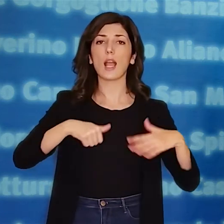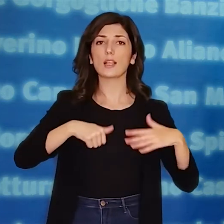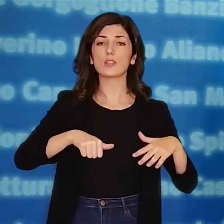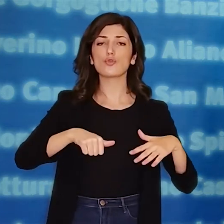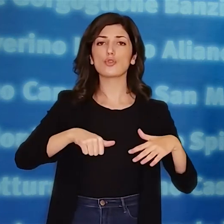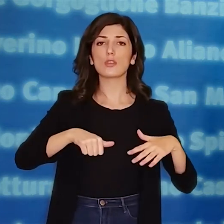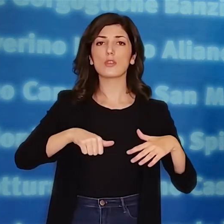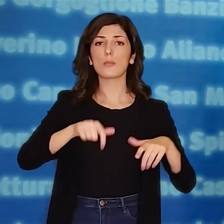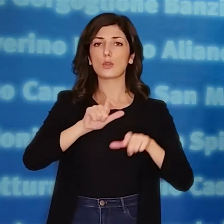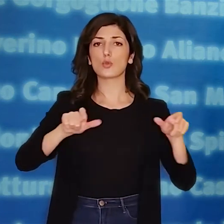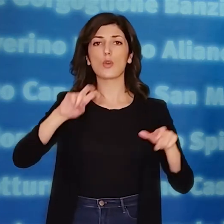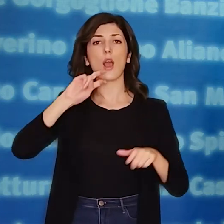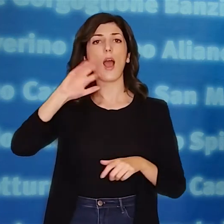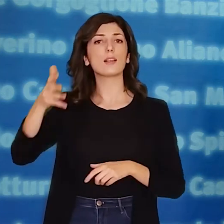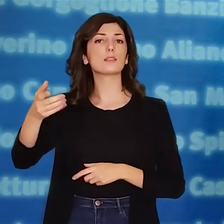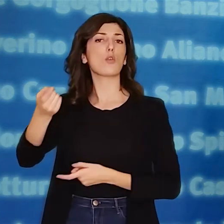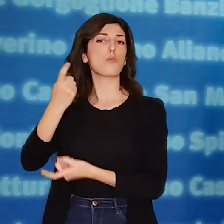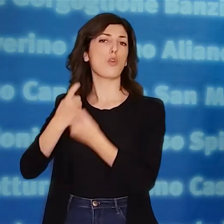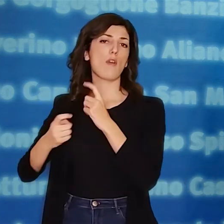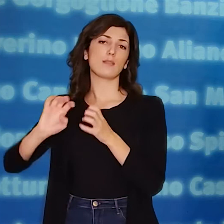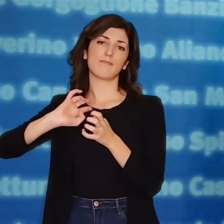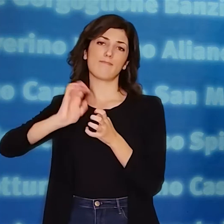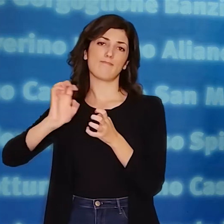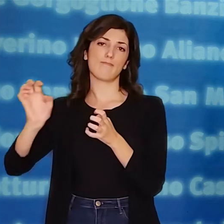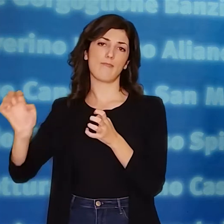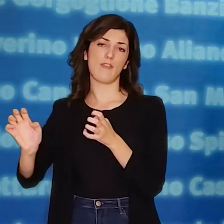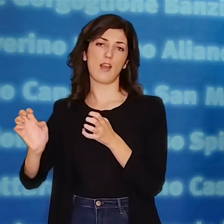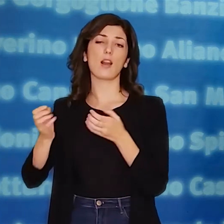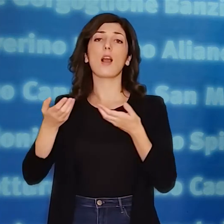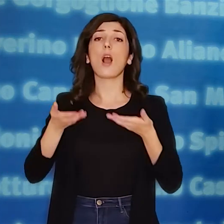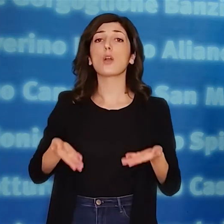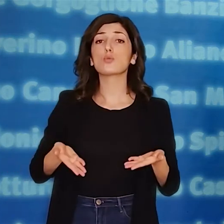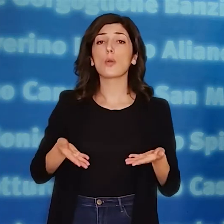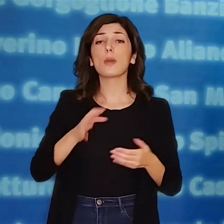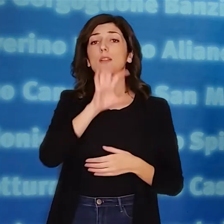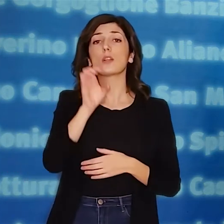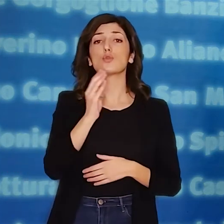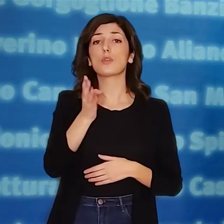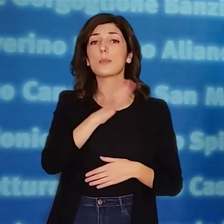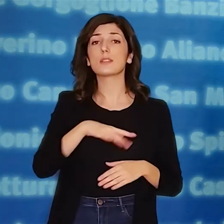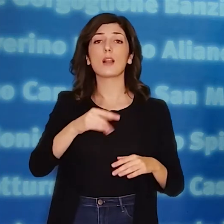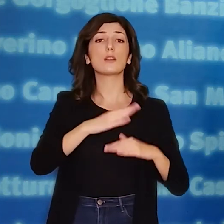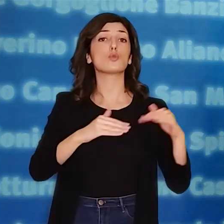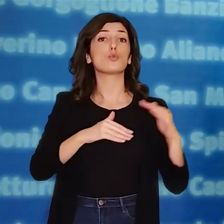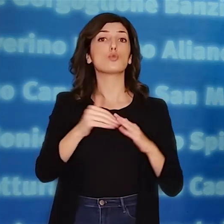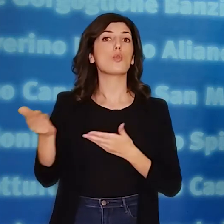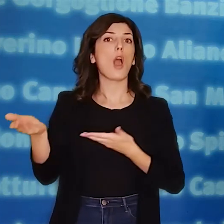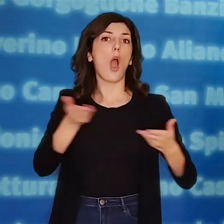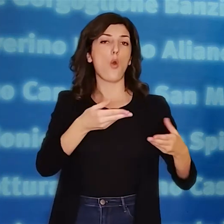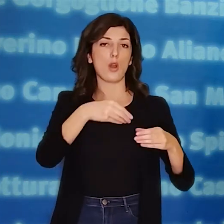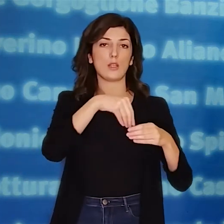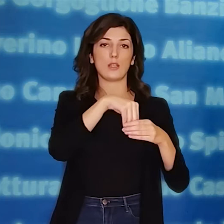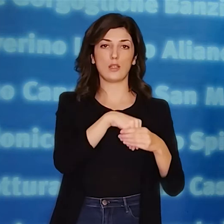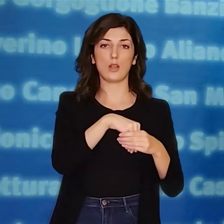altre 16 in immigrati, riscontrate in immigrati di varia nazionalità ospitati presso strutture di